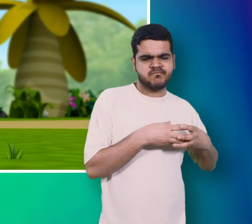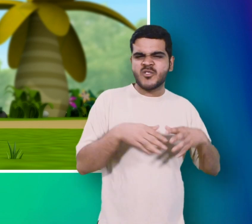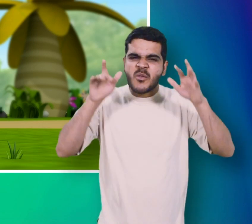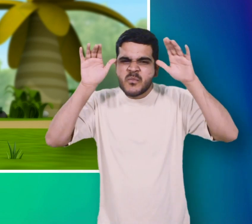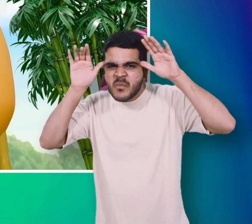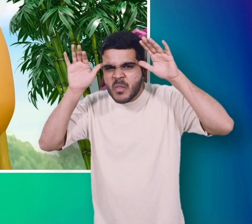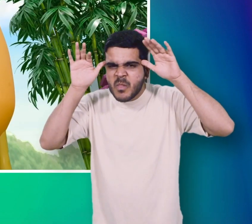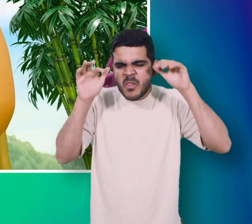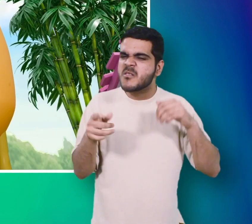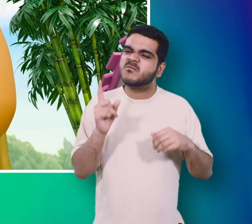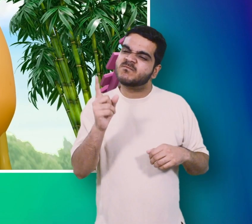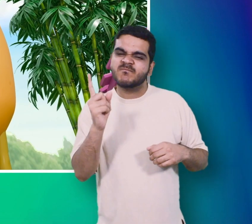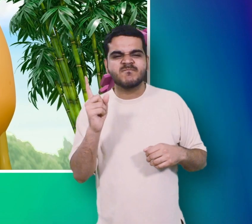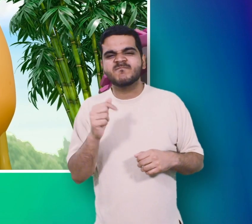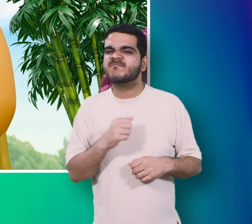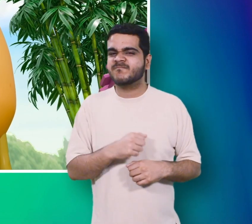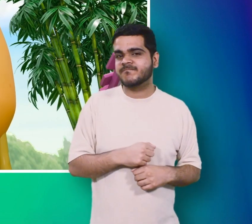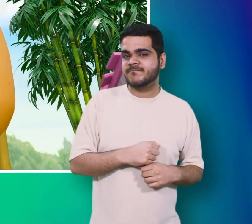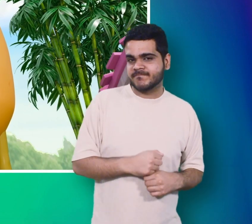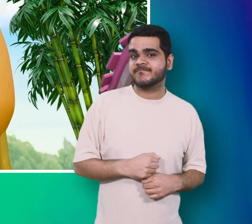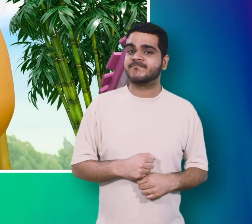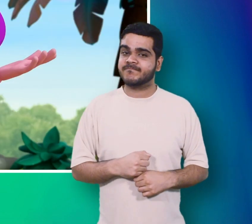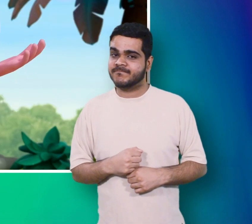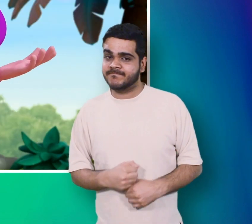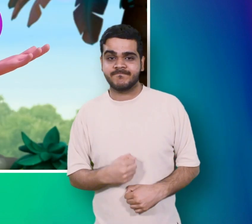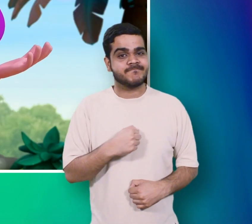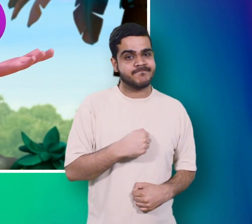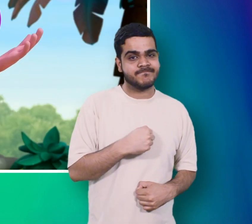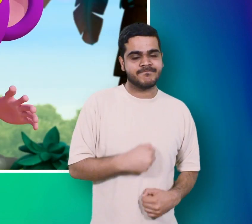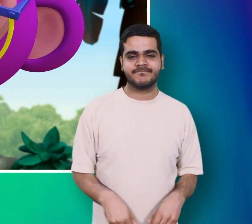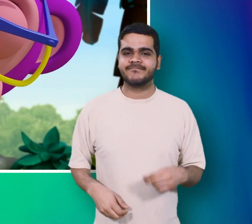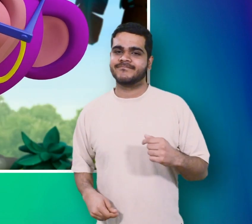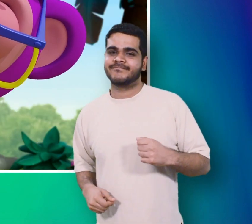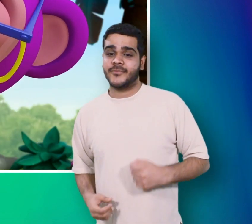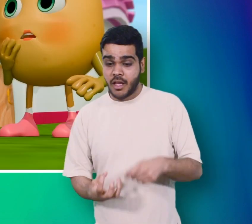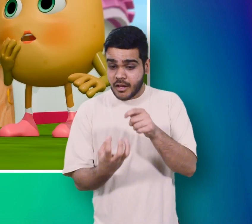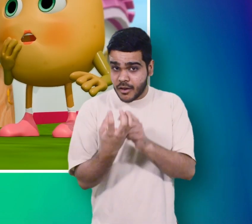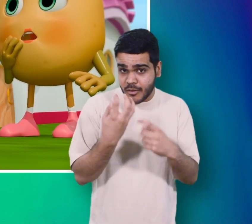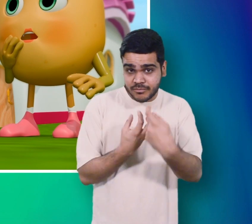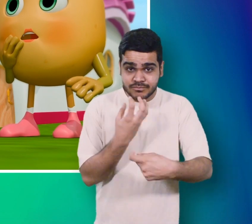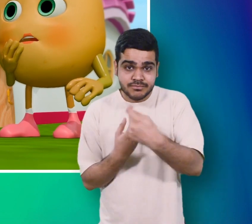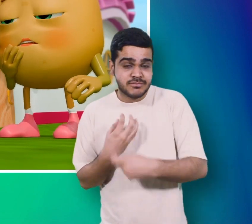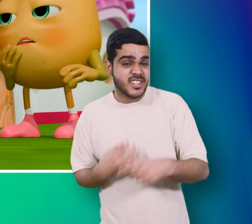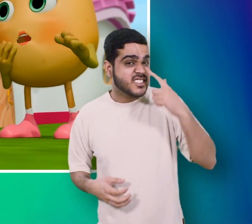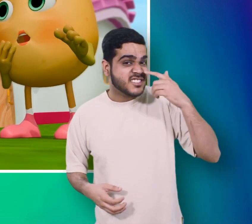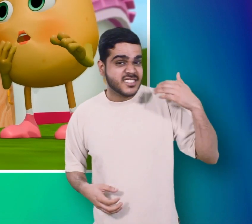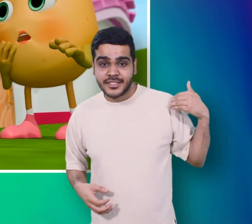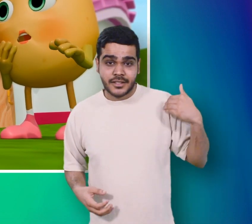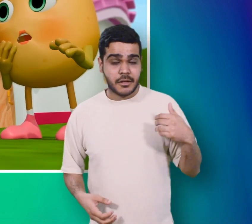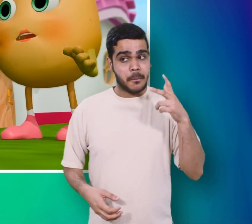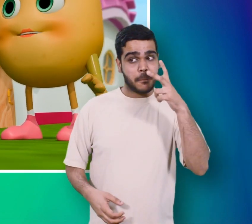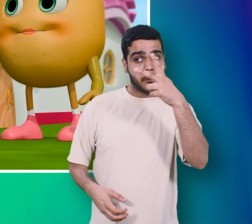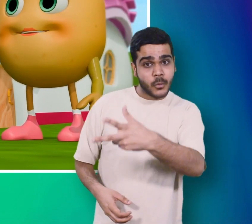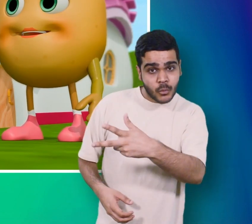लिया बदला चिड़ाने का पूरा ले लिया अलू कचालू उसे बोली बहना